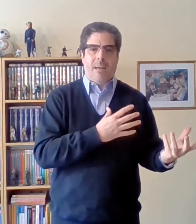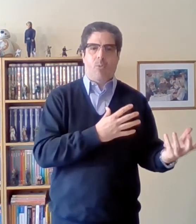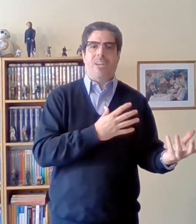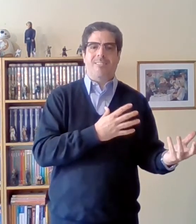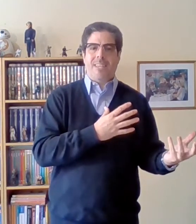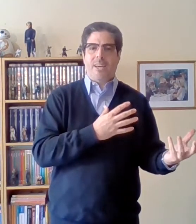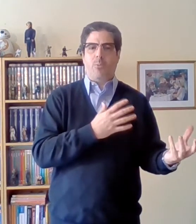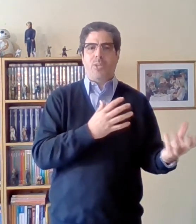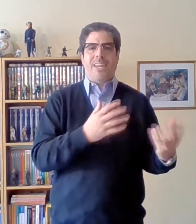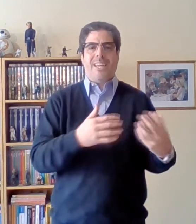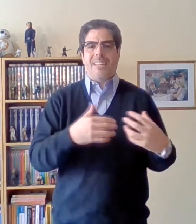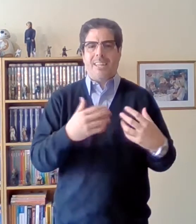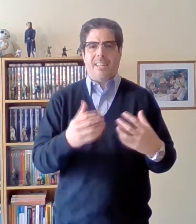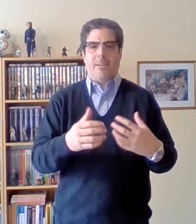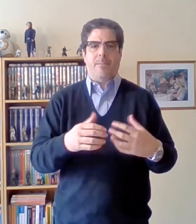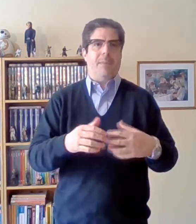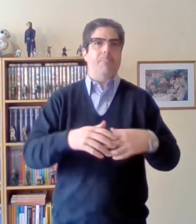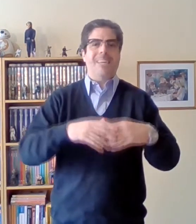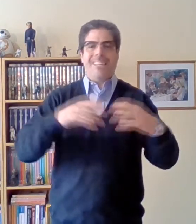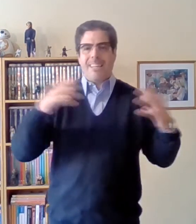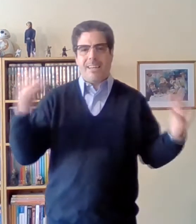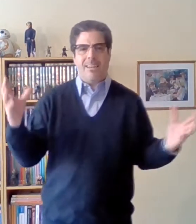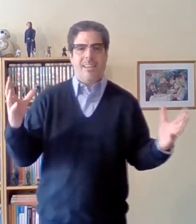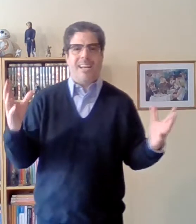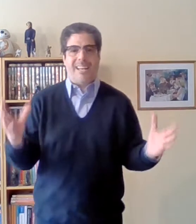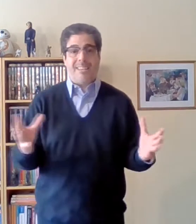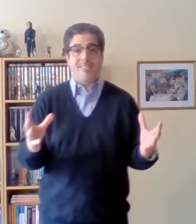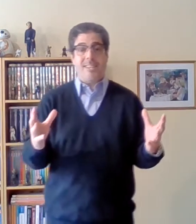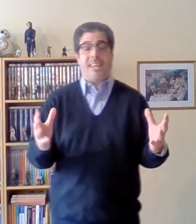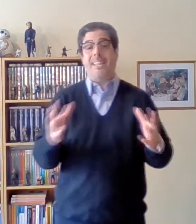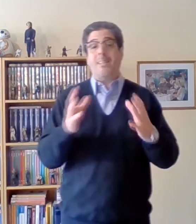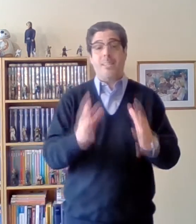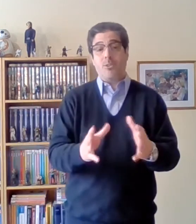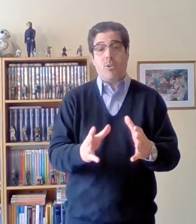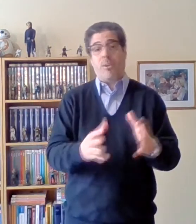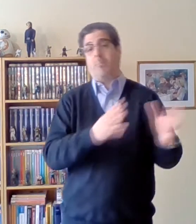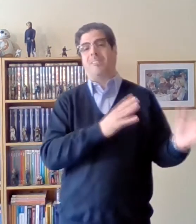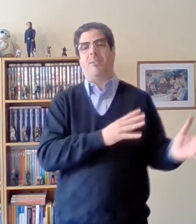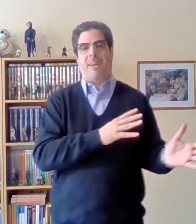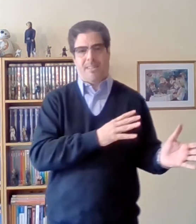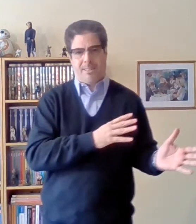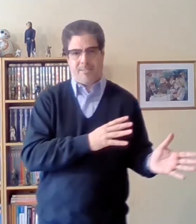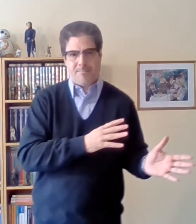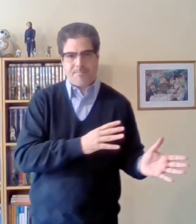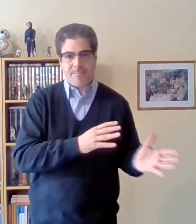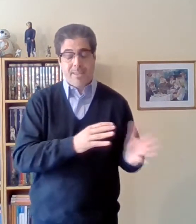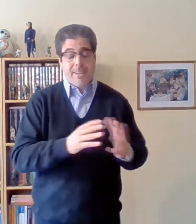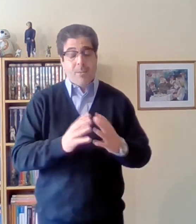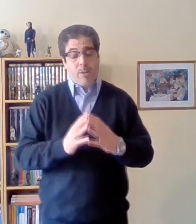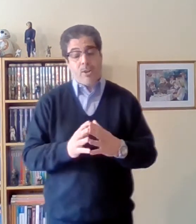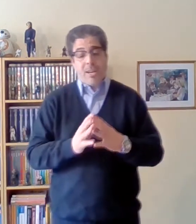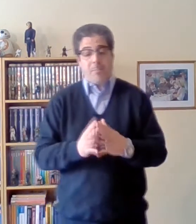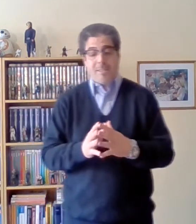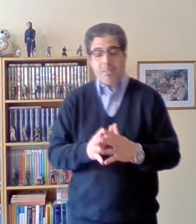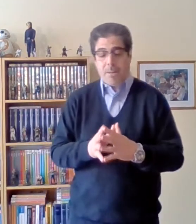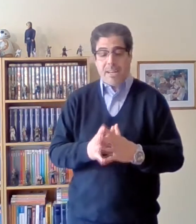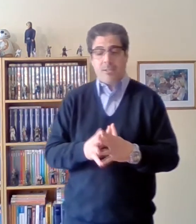burguesía obtiene esta desmedida ganancia que es distinto a lo que pasaba antes? bueno él empieza explicando